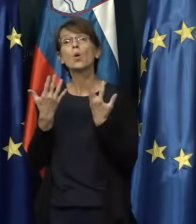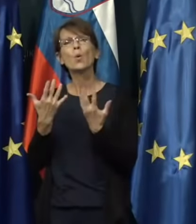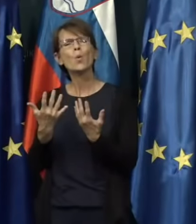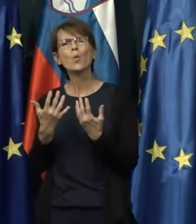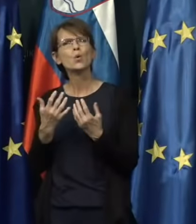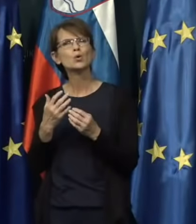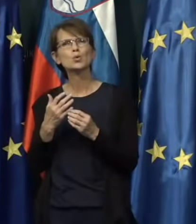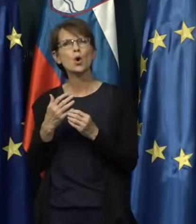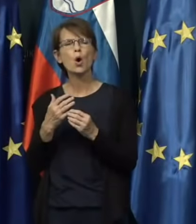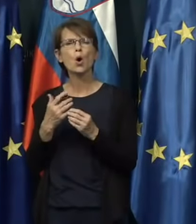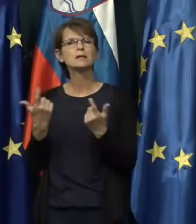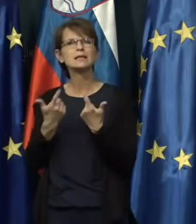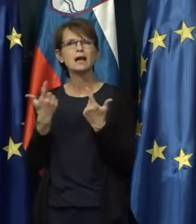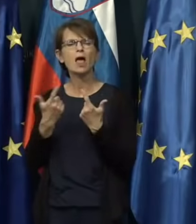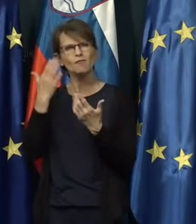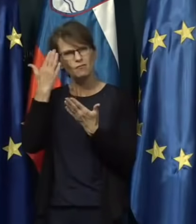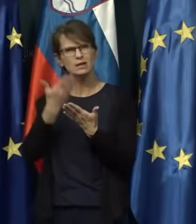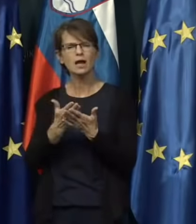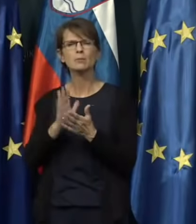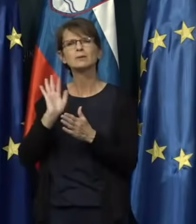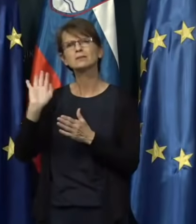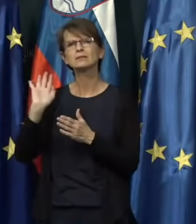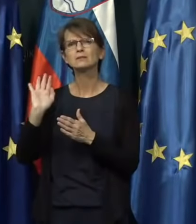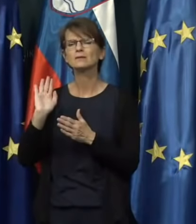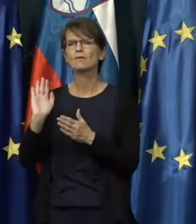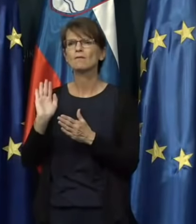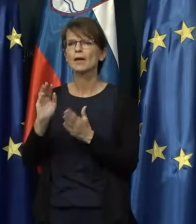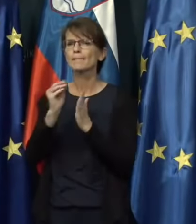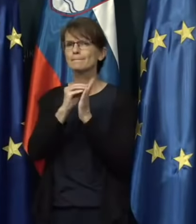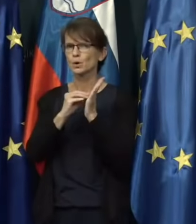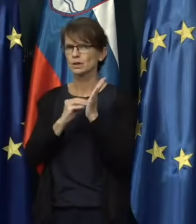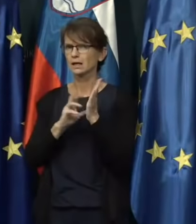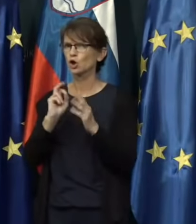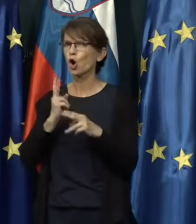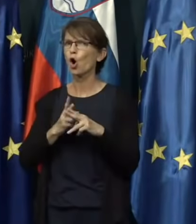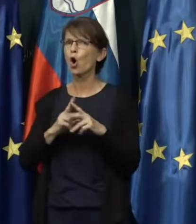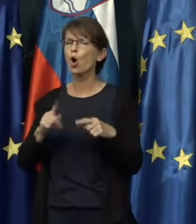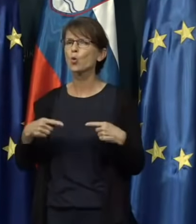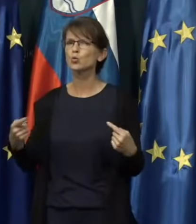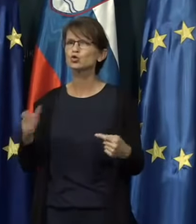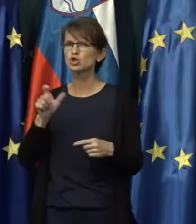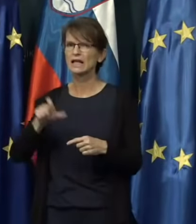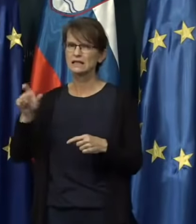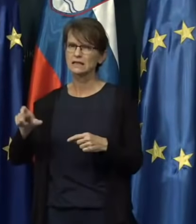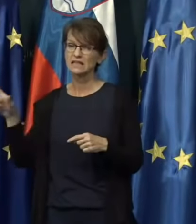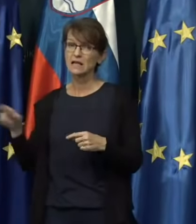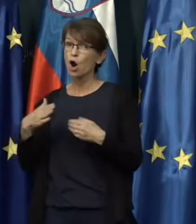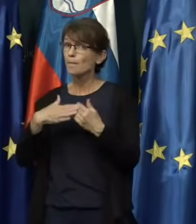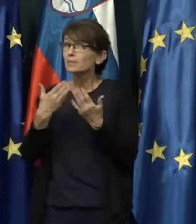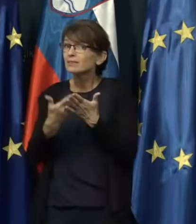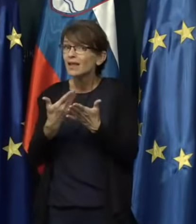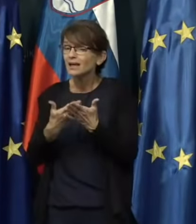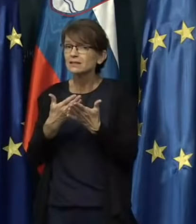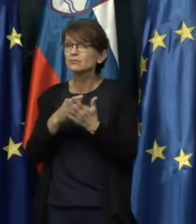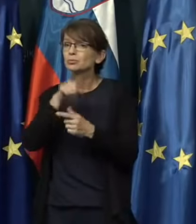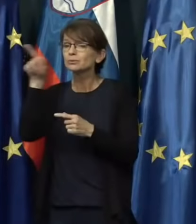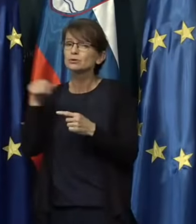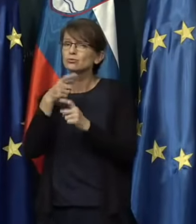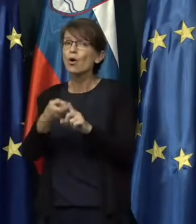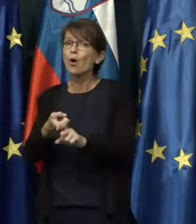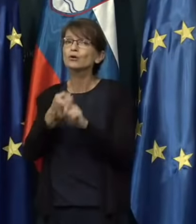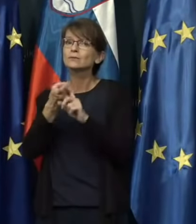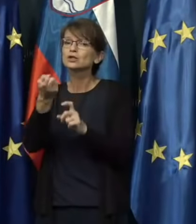meri se je možno zanest na njihove podatke okuženih obdejstv, da so pač odvisni od